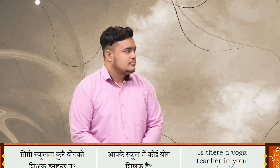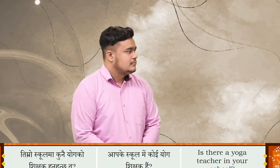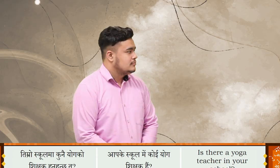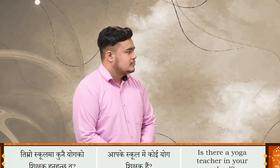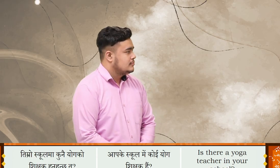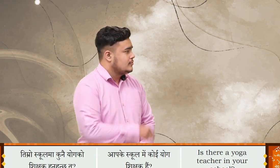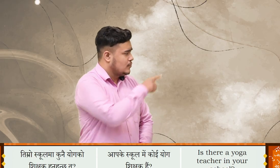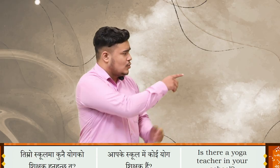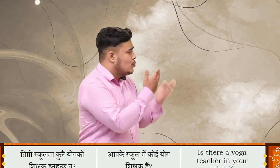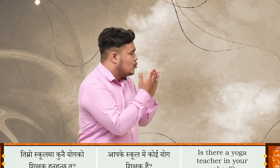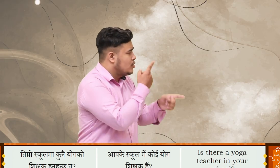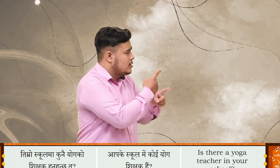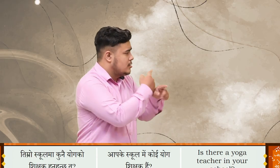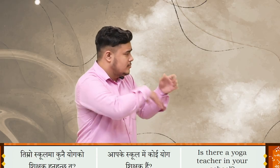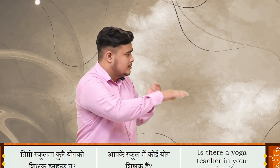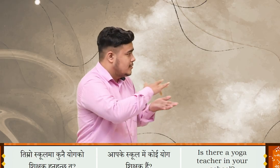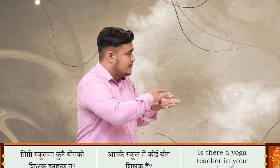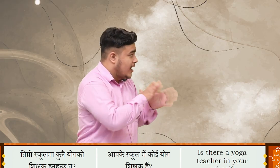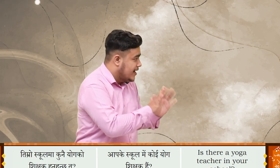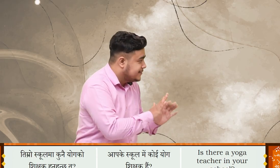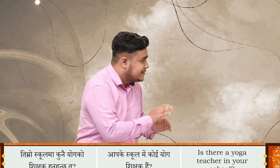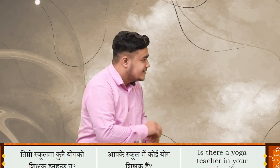तिम्रो श्कुल मा कुने योग को शिक्षक हुनुँँचा ता?